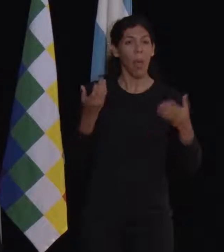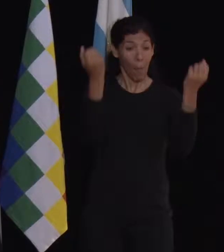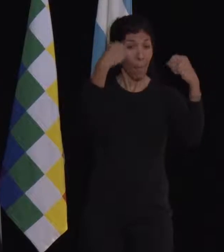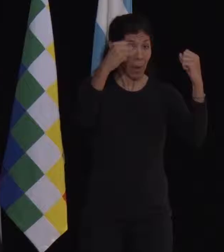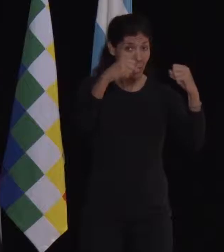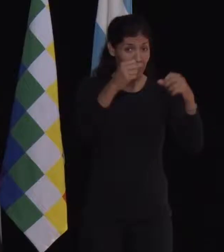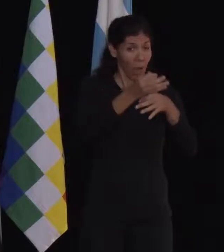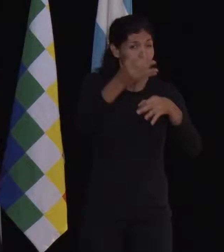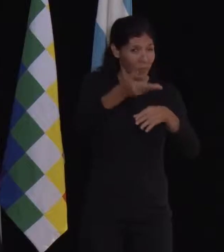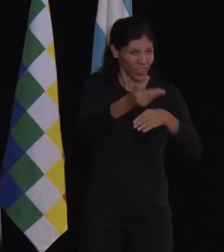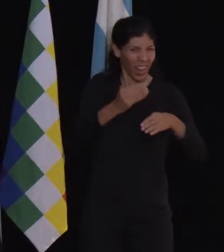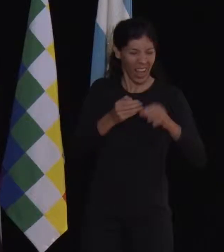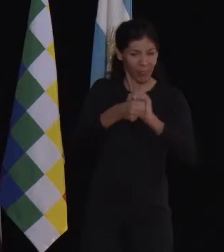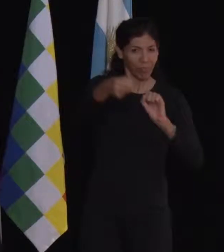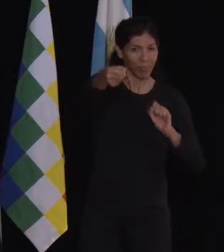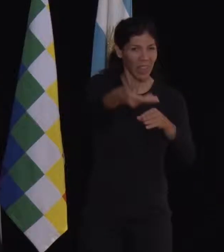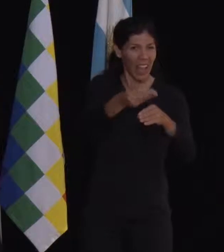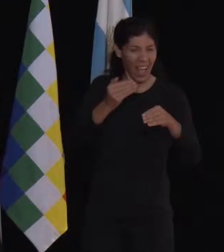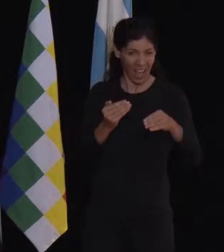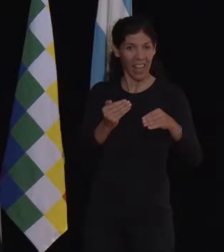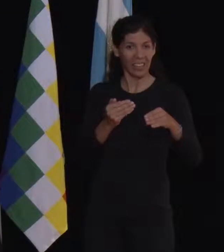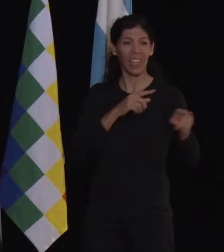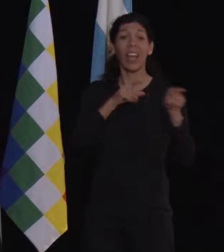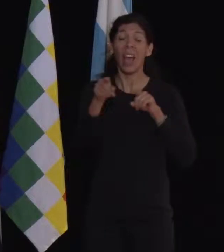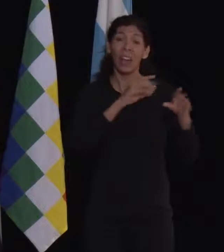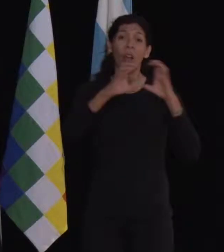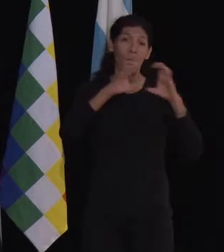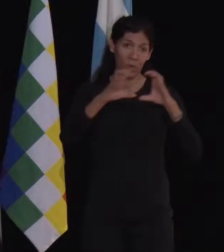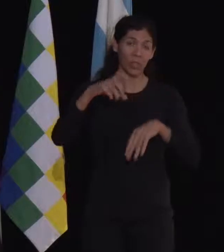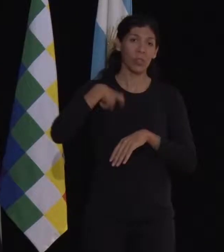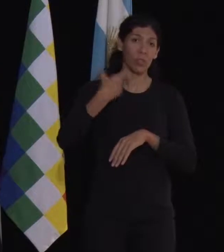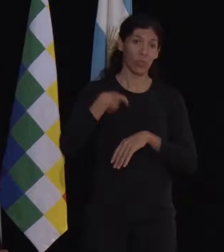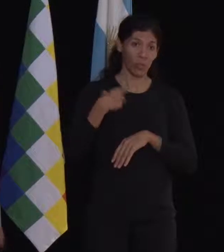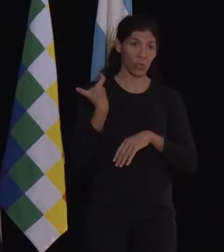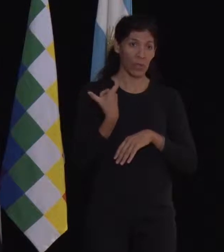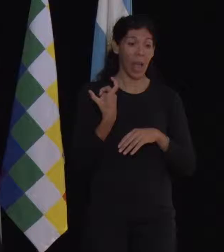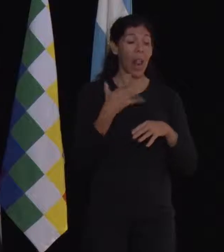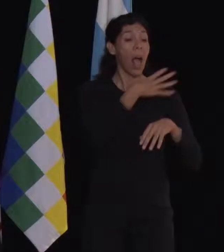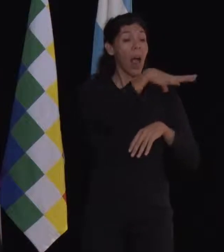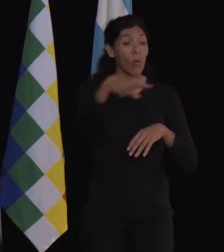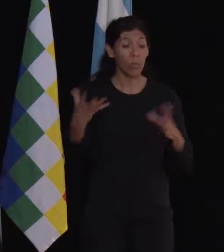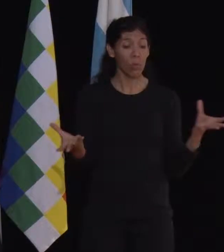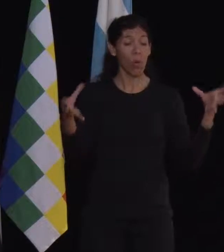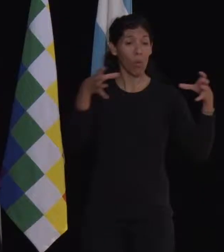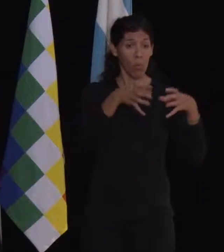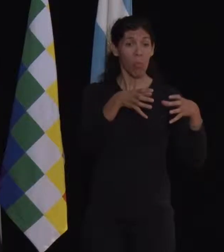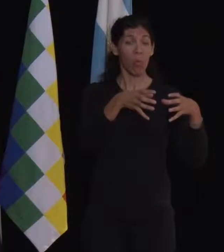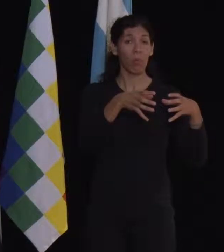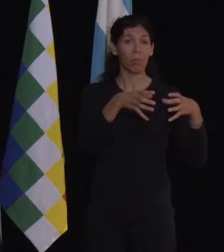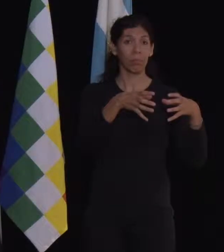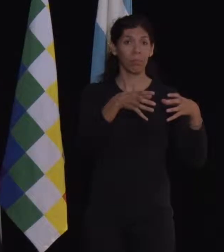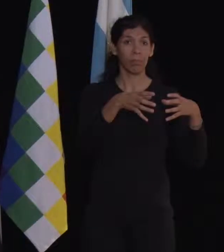-profesional, sería, dentro de nuestra carrera de comunicación social, con un grupo de alumnos que